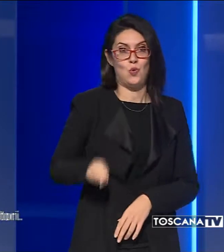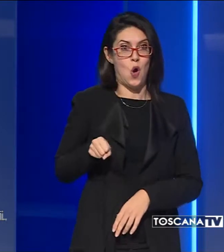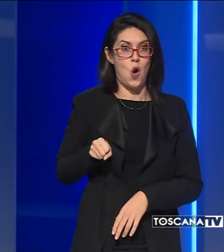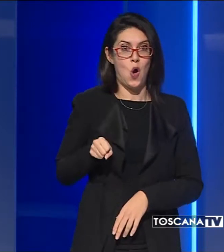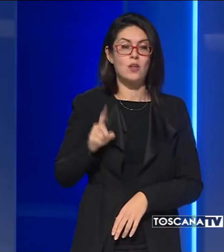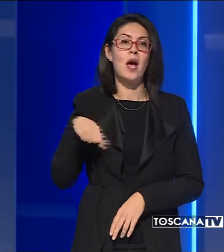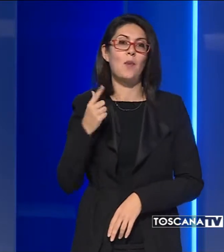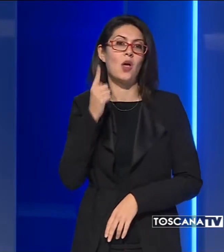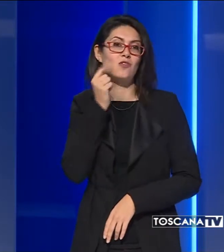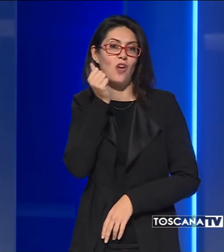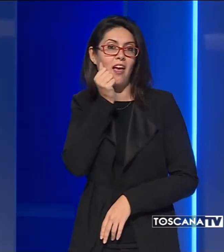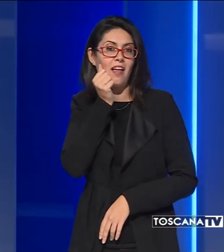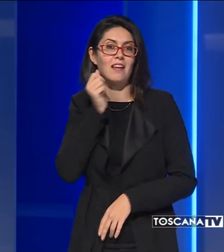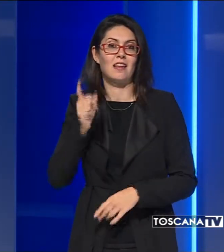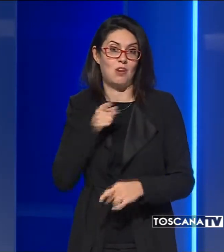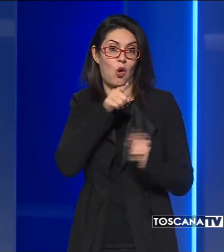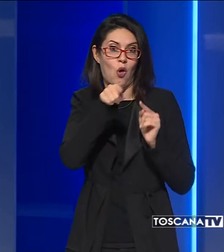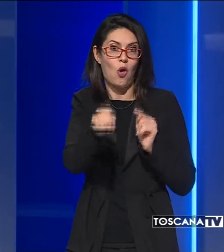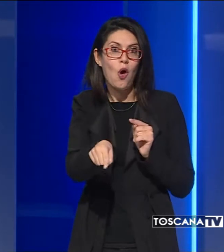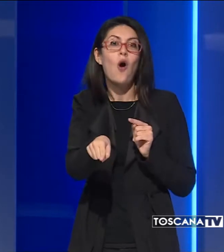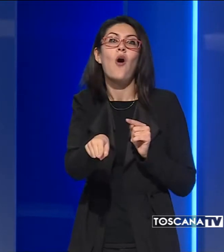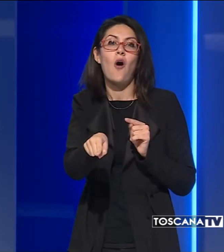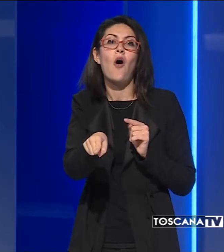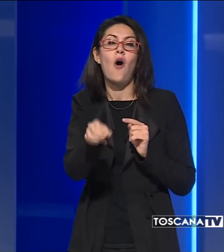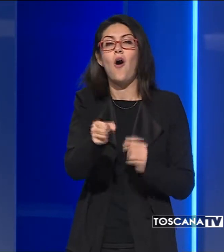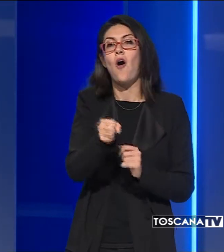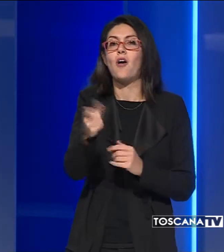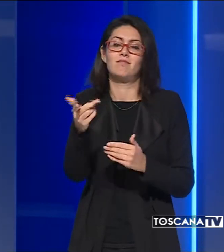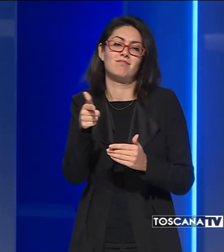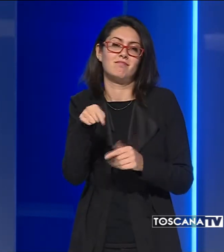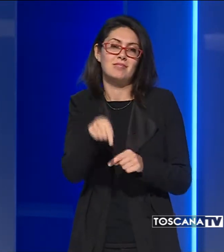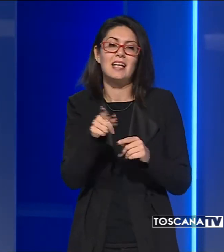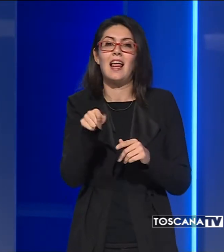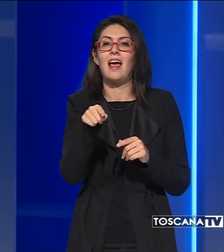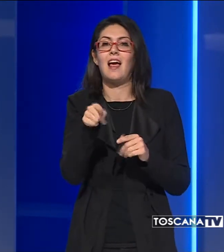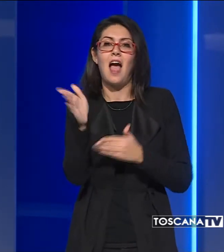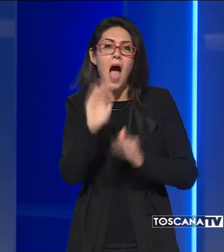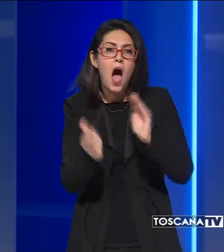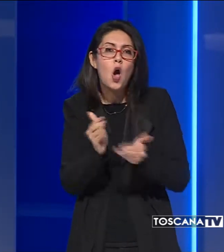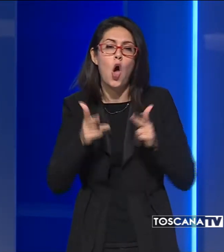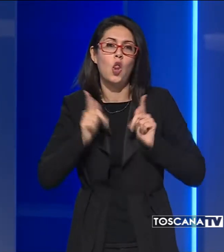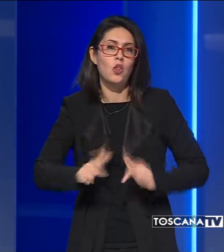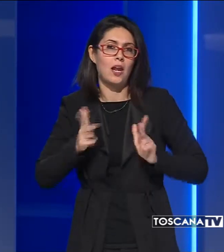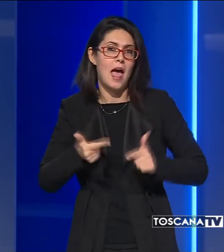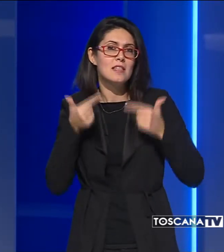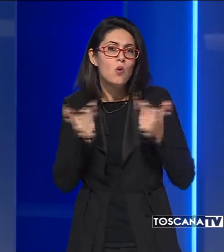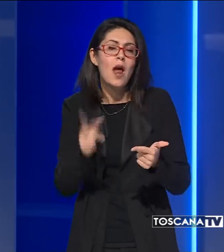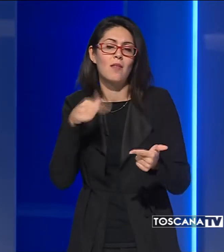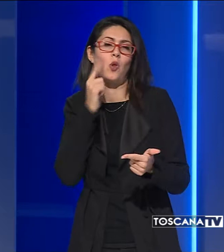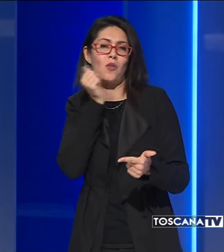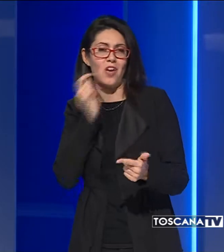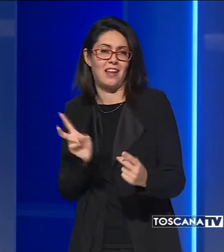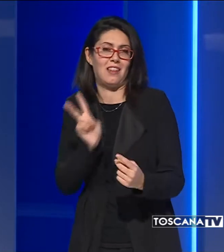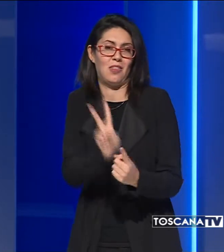'arrivo a Roma Termini e qui è stato accolto e accudito e rassicurato finché non sono arrivati i